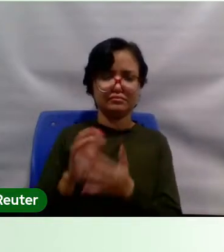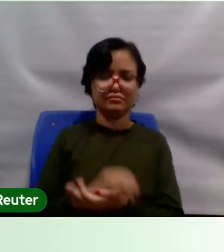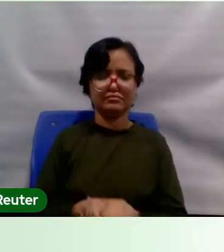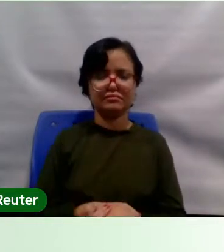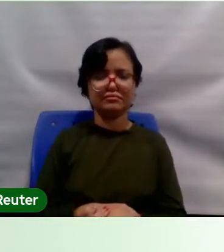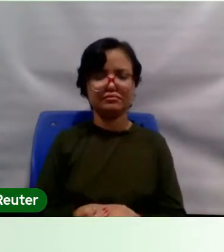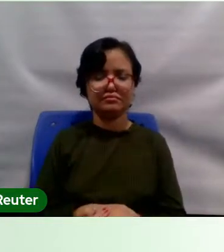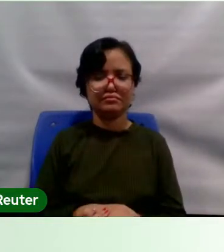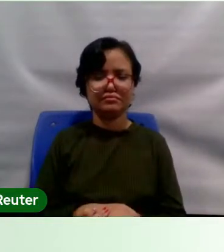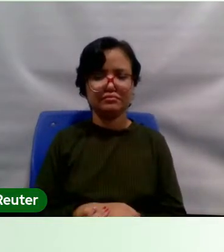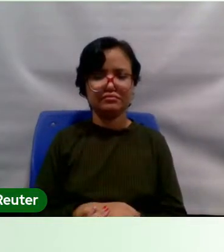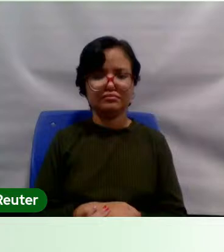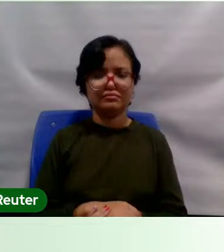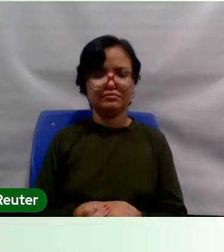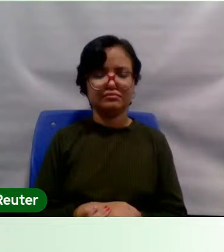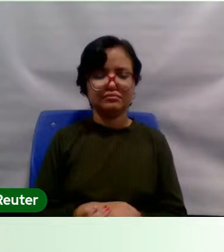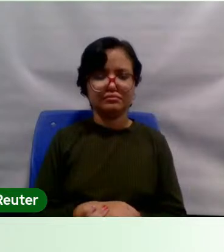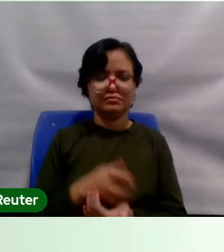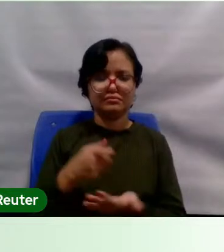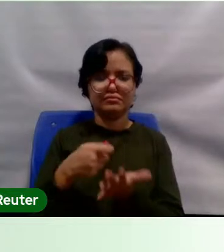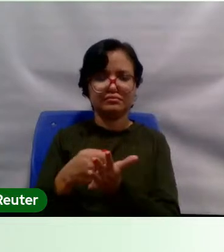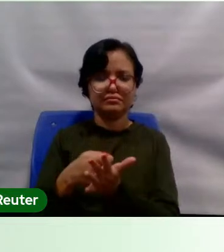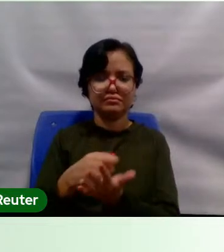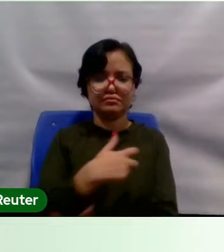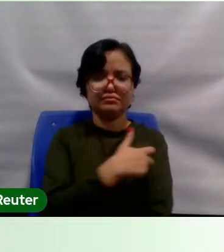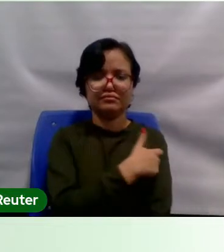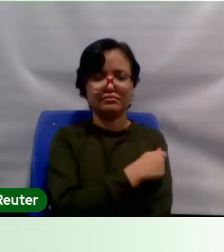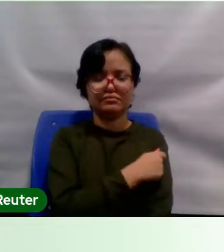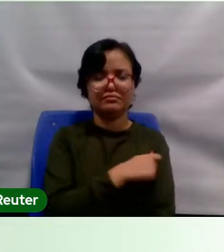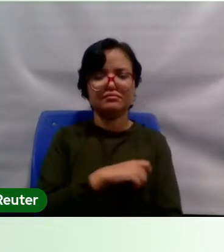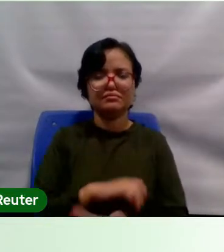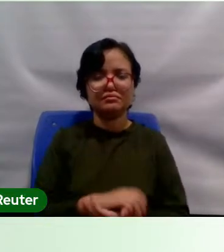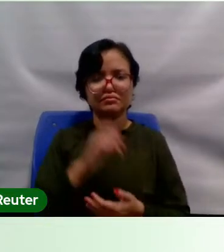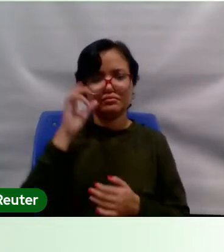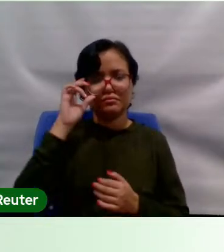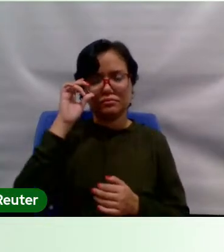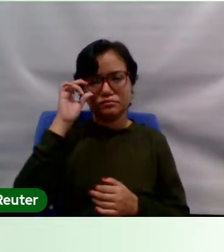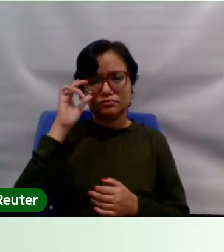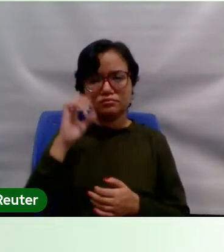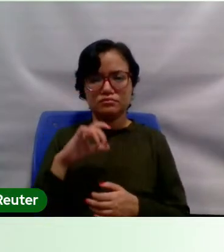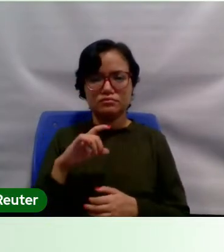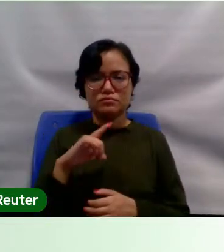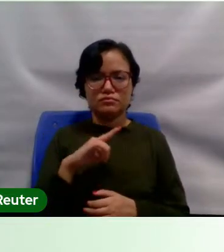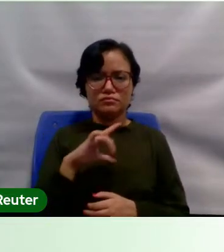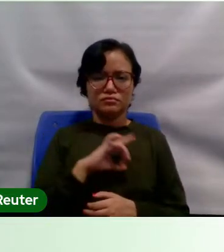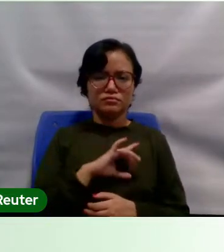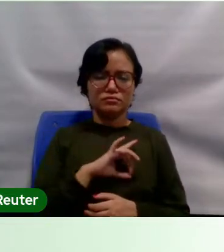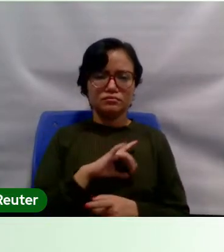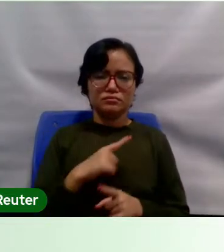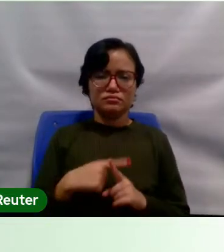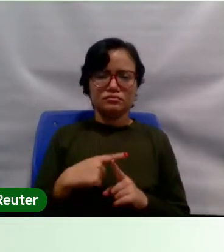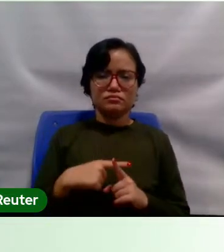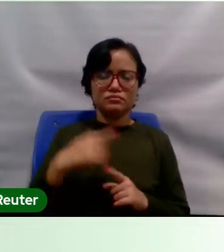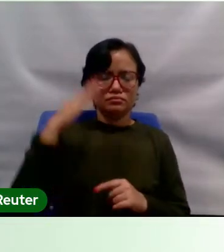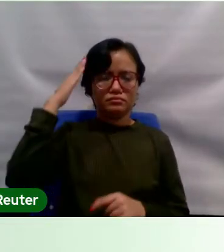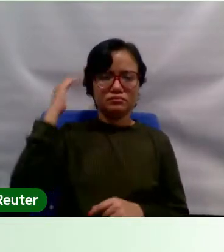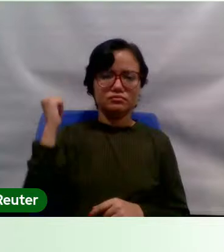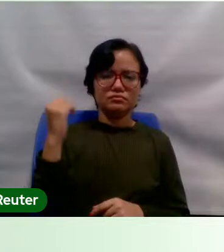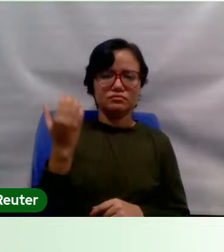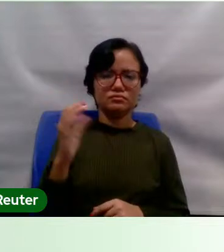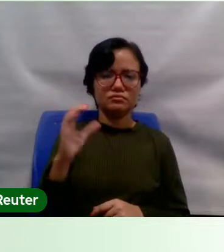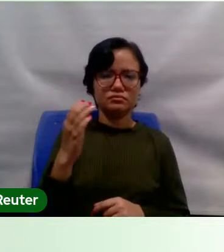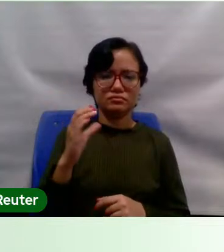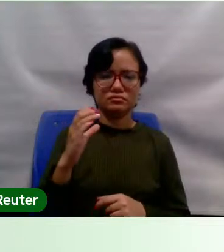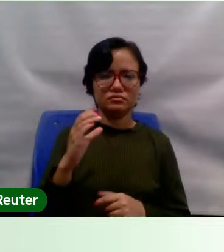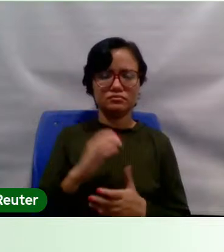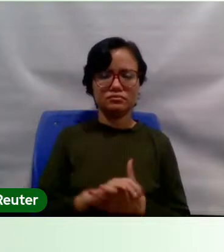a vacina, né? havia um pavor. Por quê? Porque esse saber científico, ele